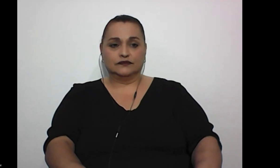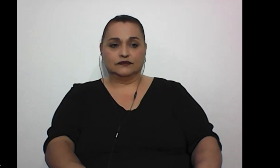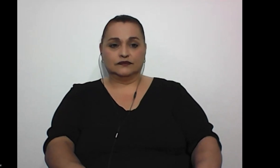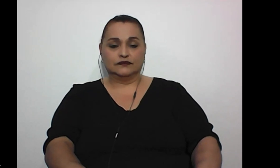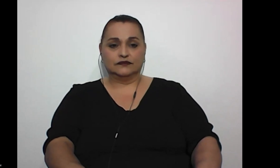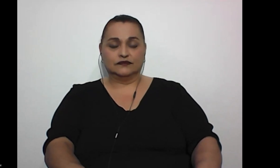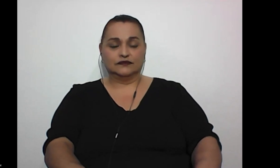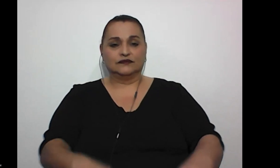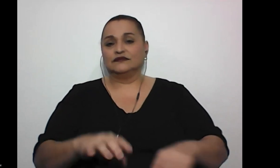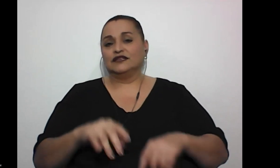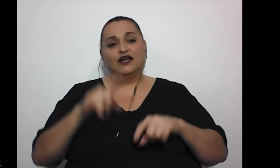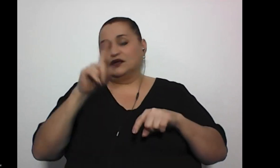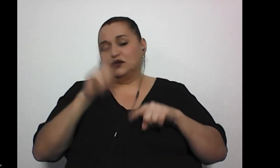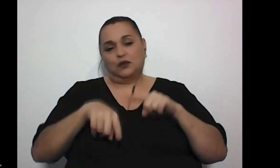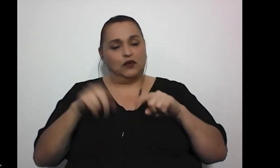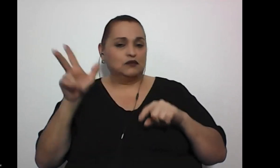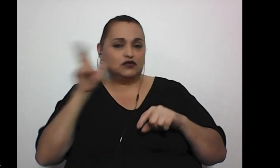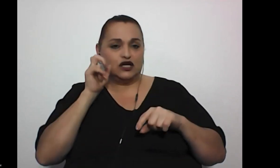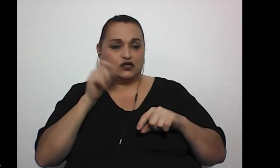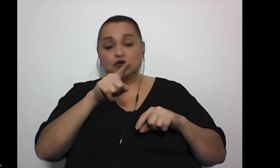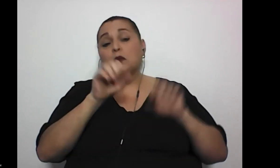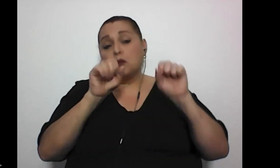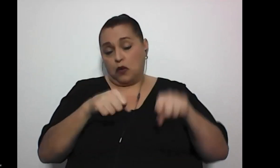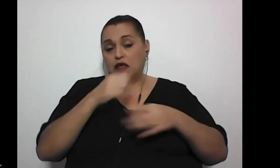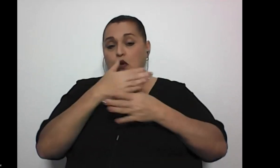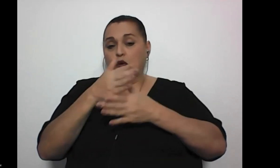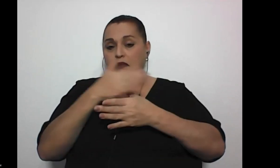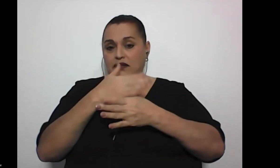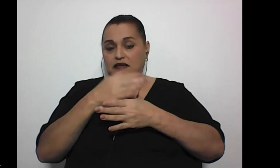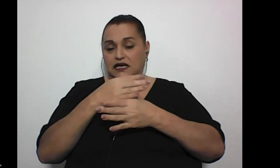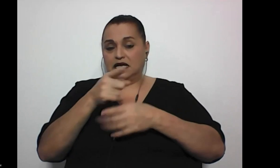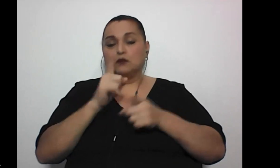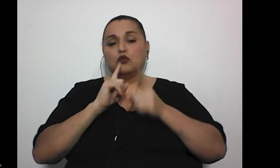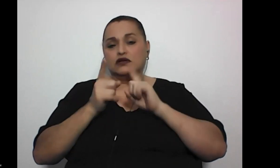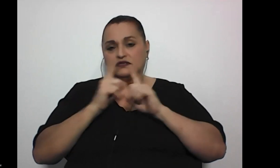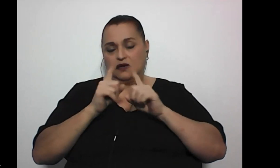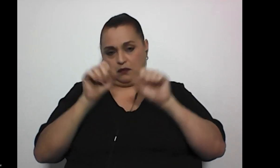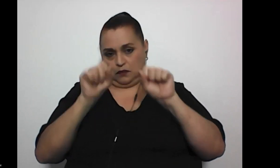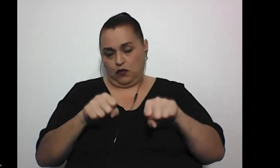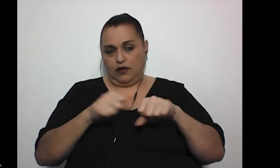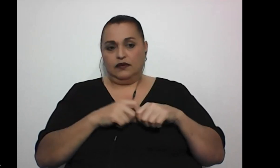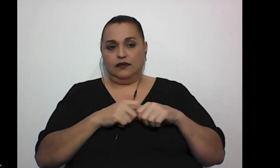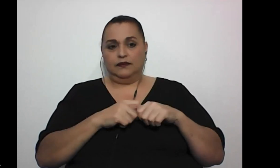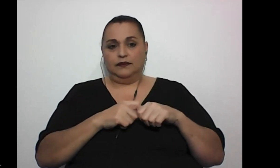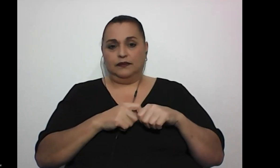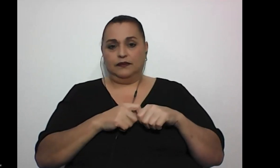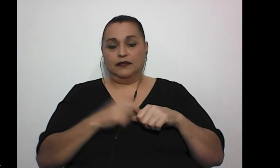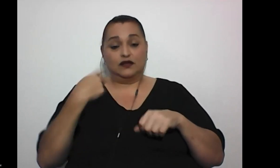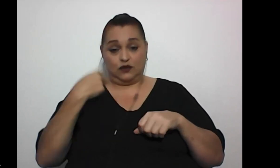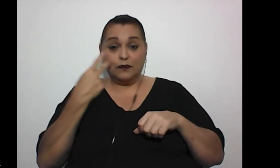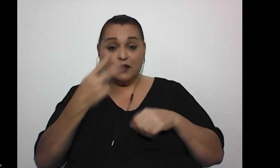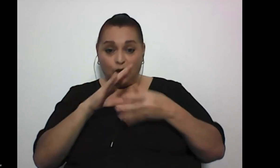no todavía no te escuchamos si no nos puedes compartir por el por el chat ah bueno que bien comentario